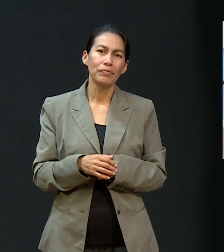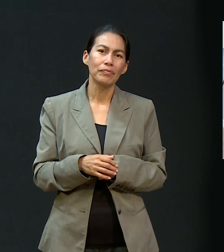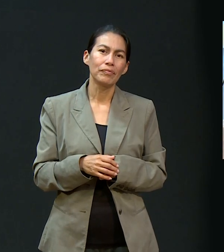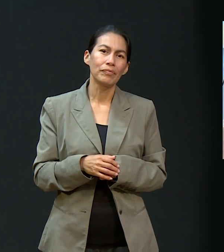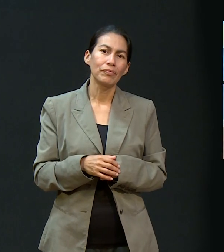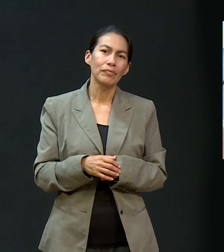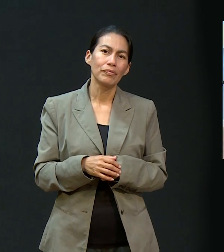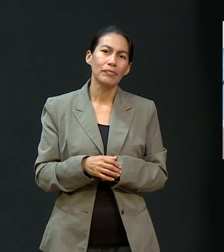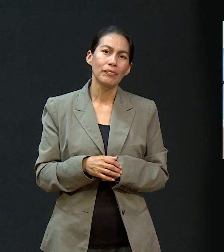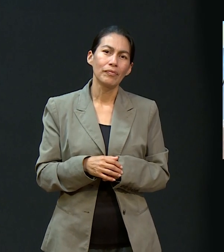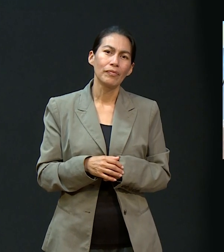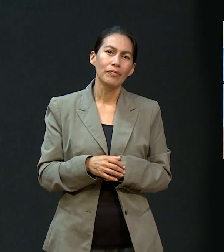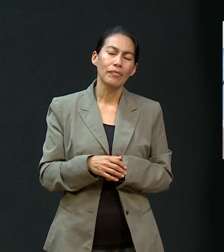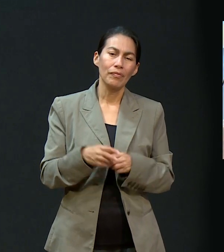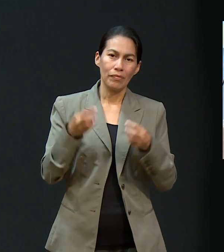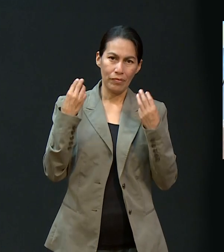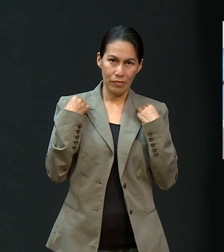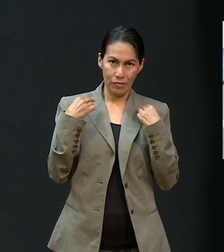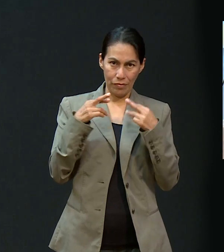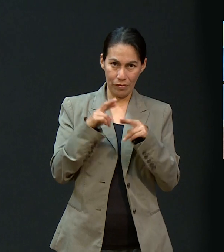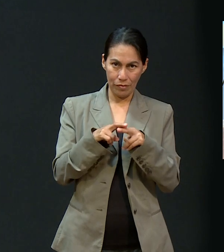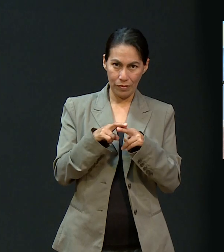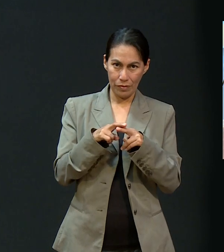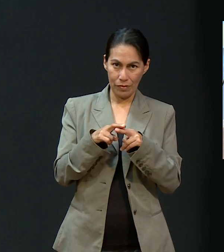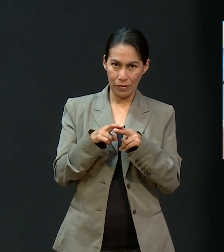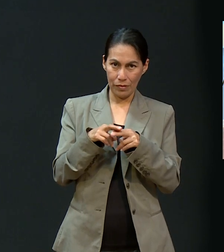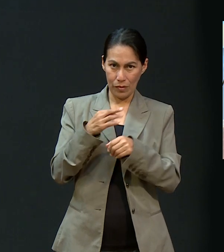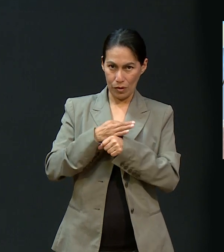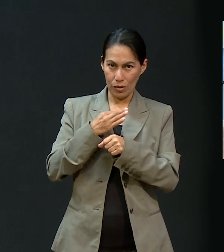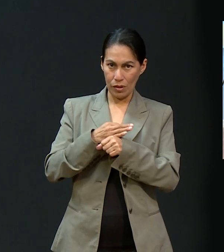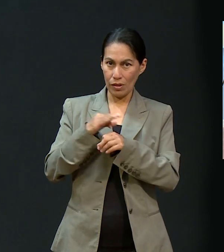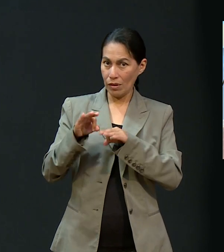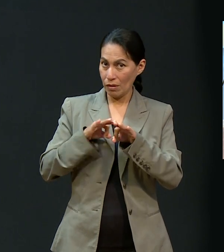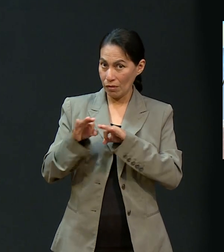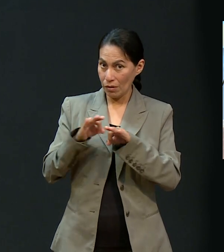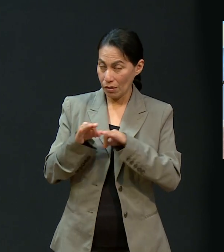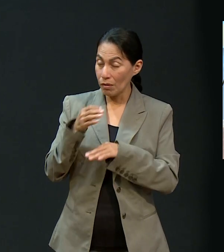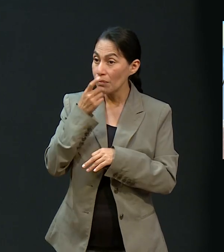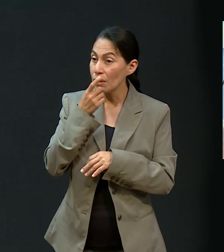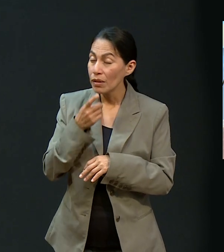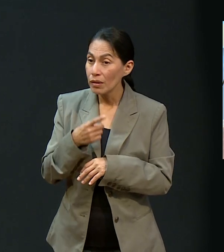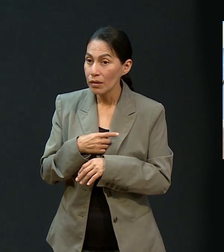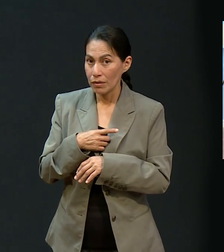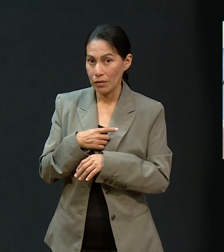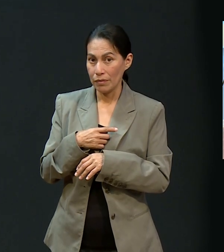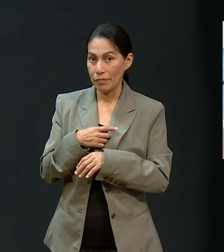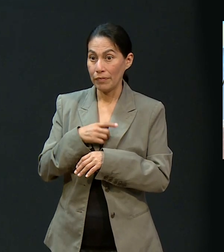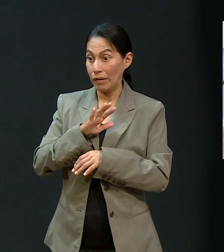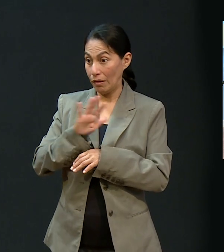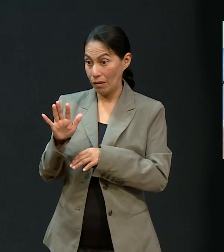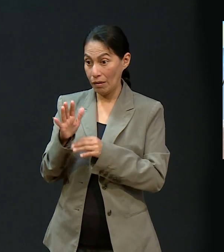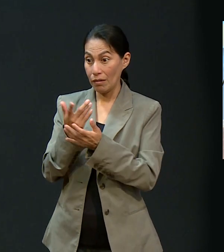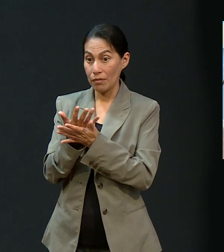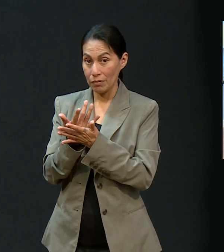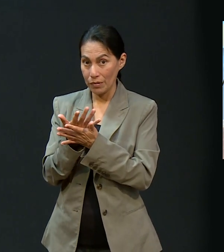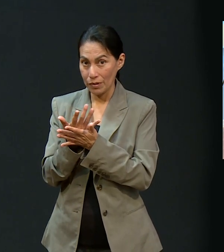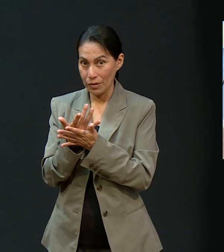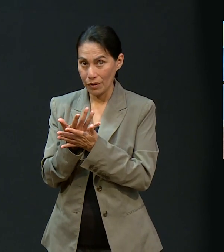no. Y de ahí, ese miércoles creo, me escribe la maestra con la que actualmente estoy trabajando